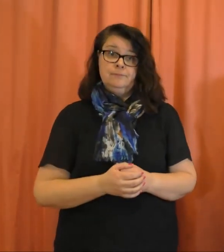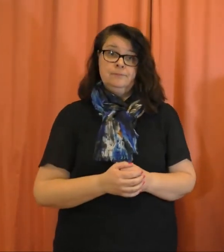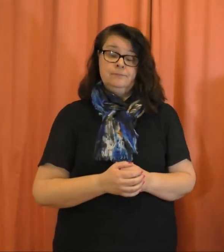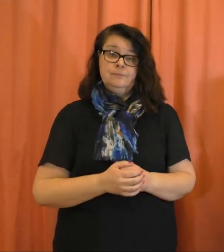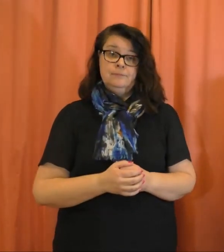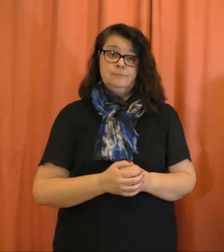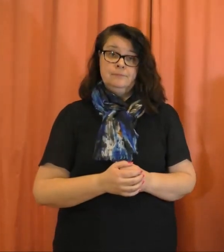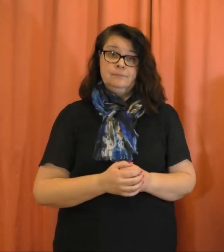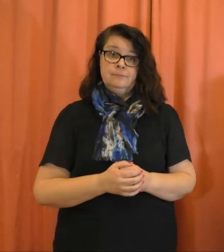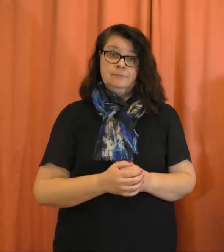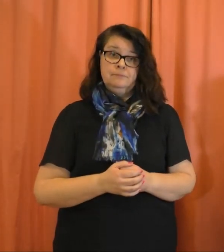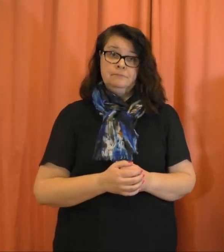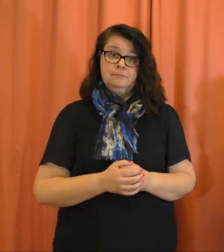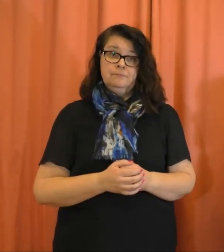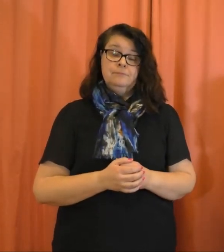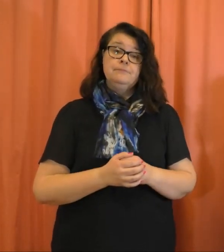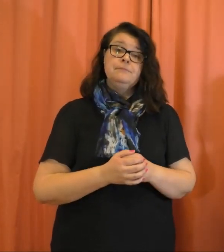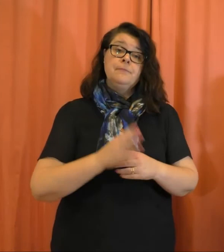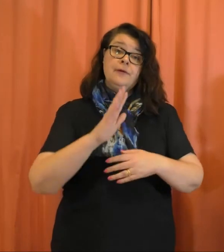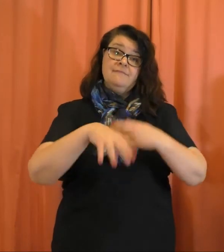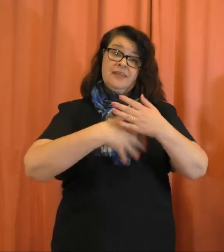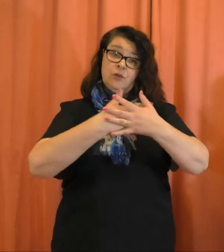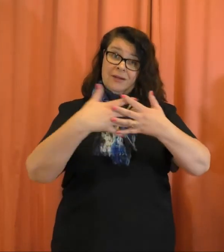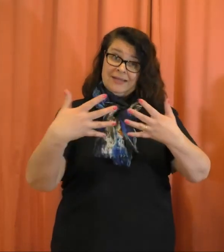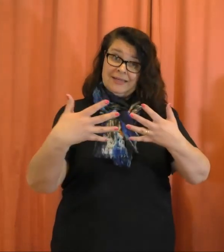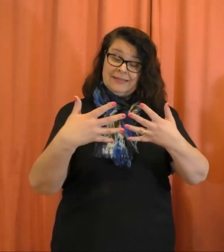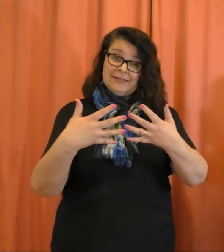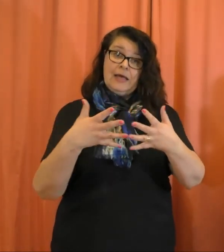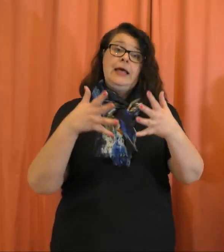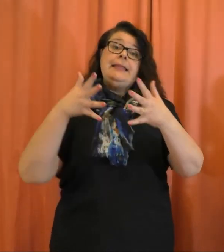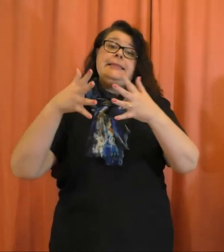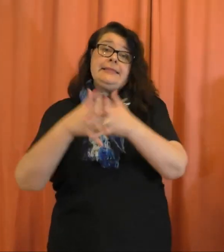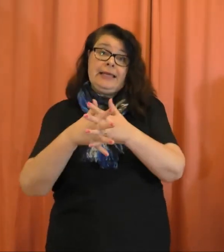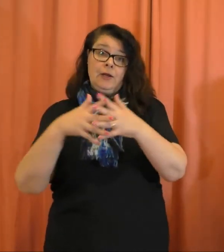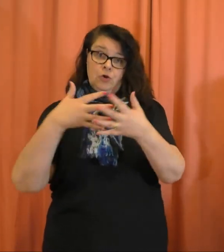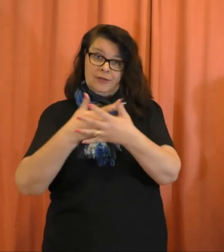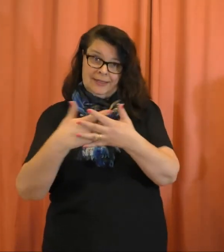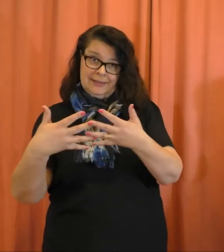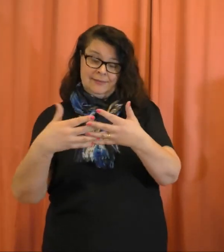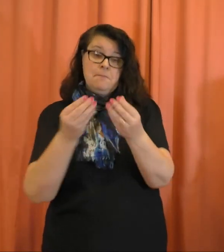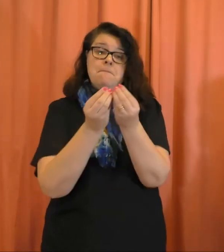Tuotamme viittomakielistä ja selkokielistä materiaalia.